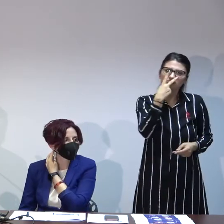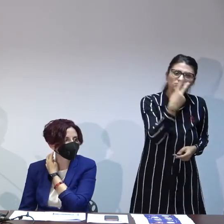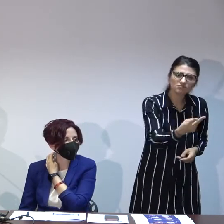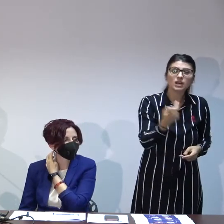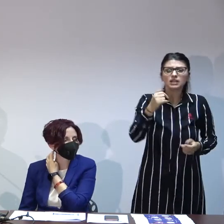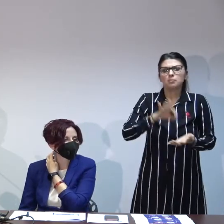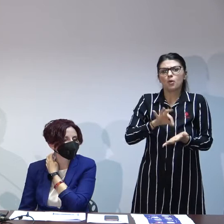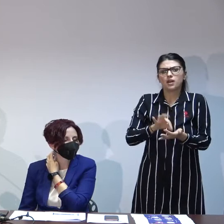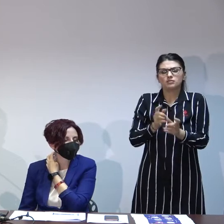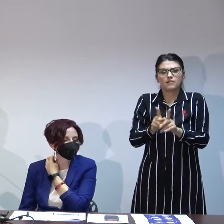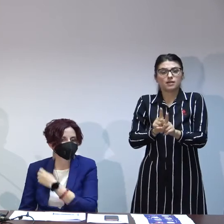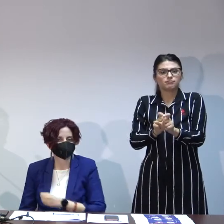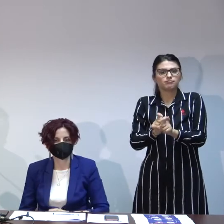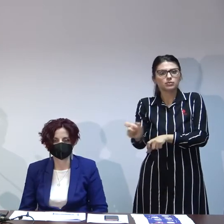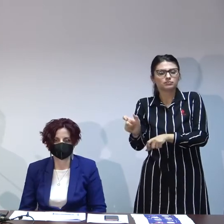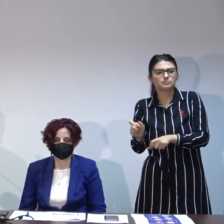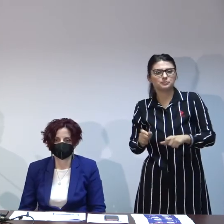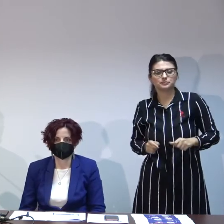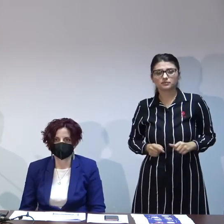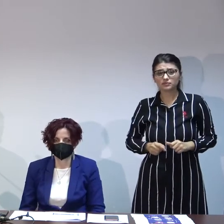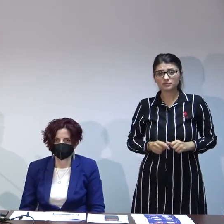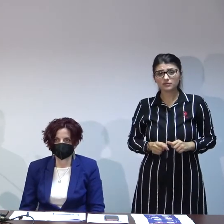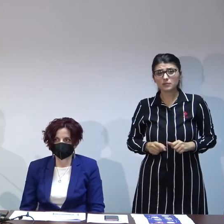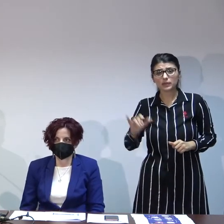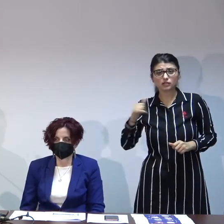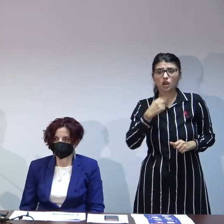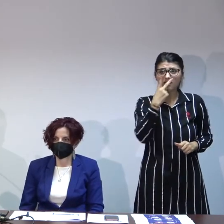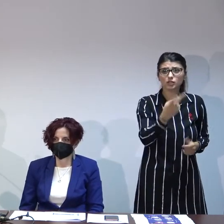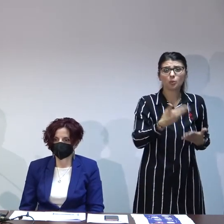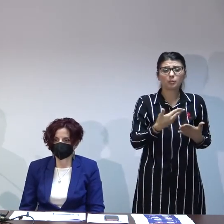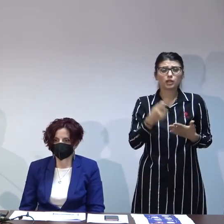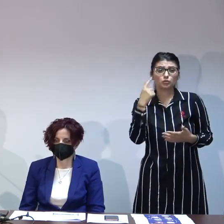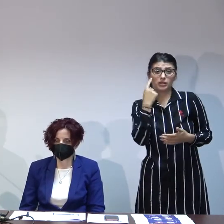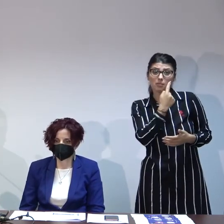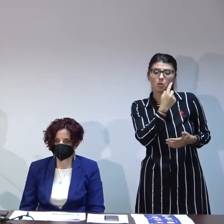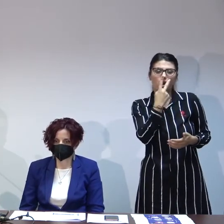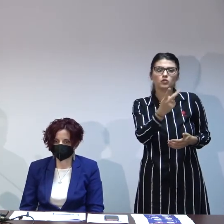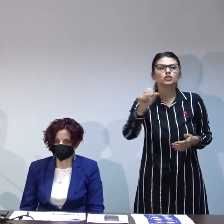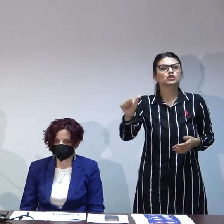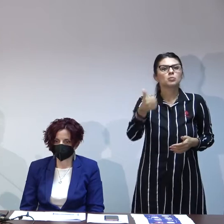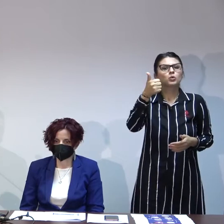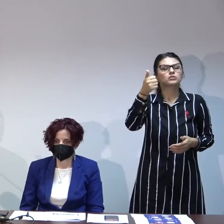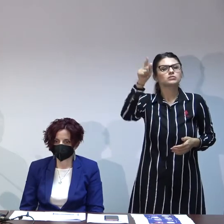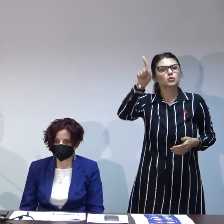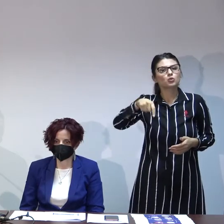potrivire teoretică cu el l-am văzut pentru prima dată la începutul lunii iunie